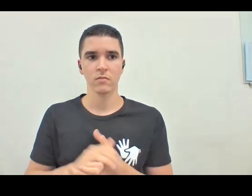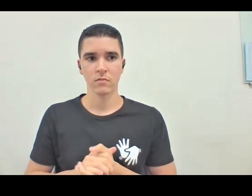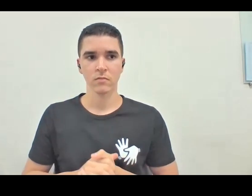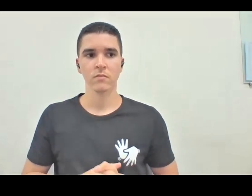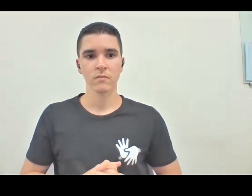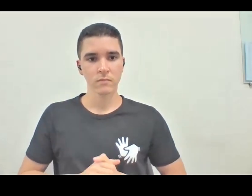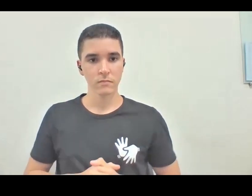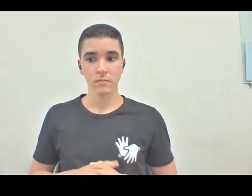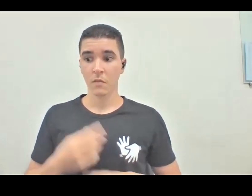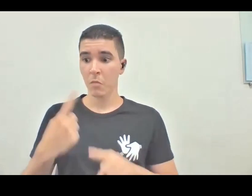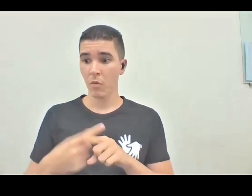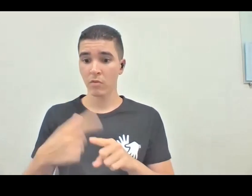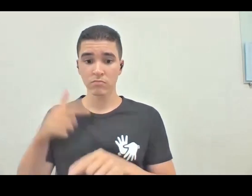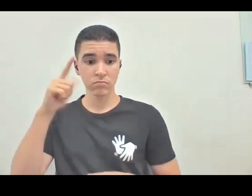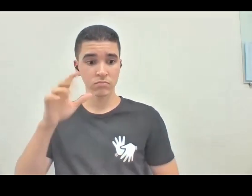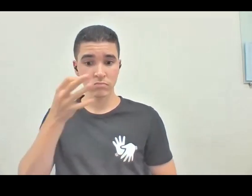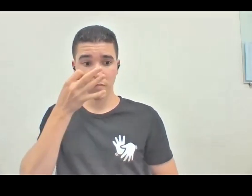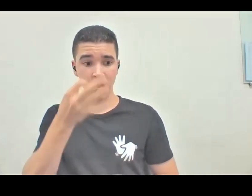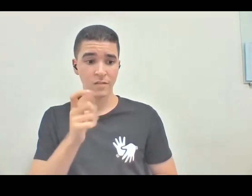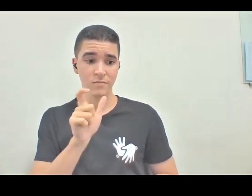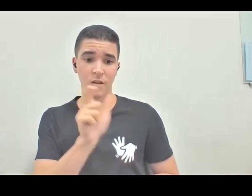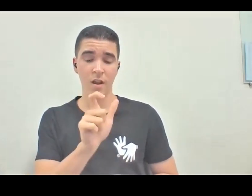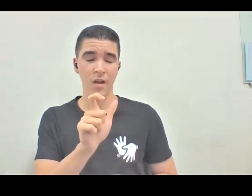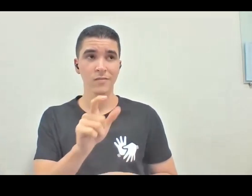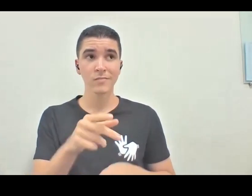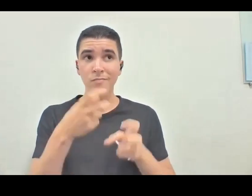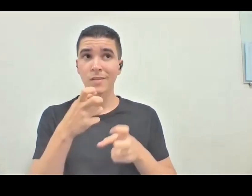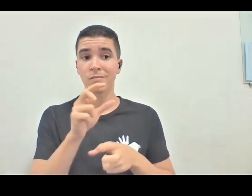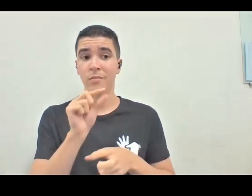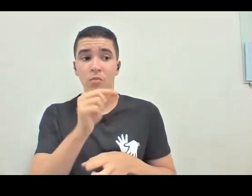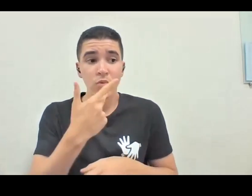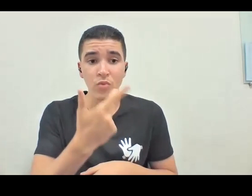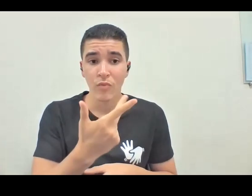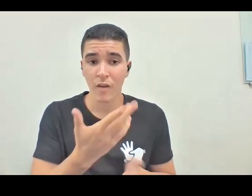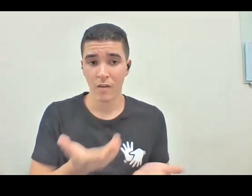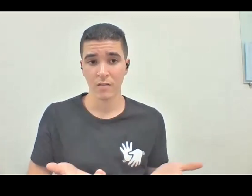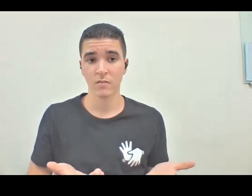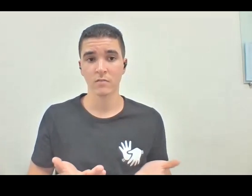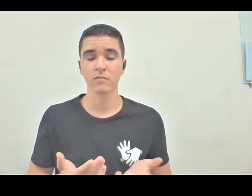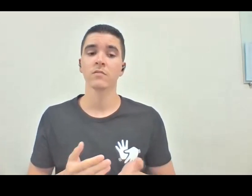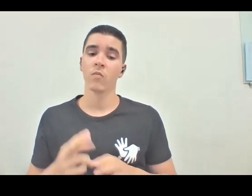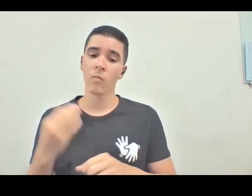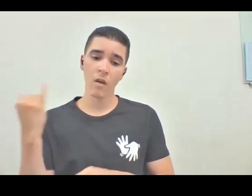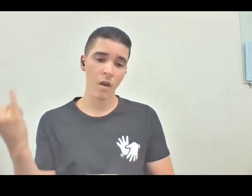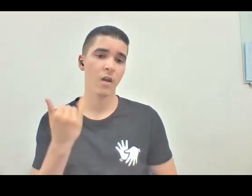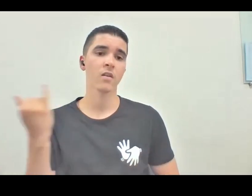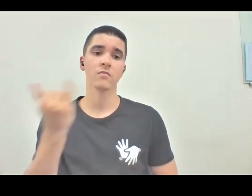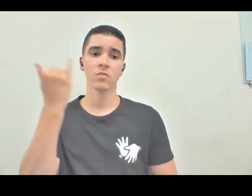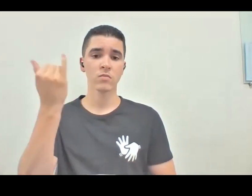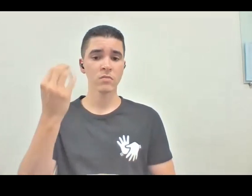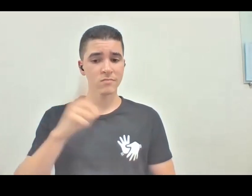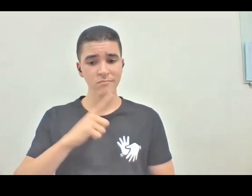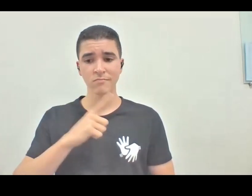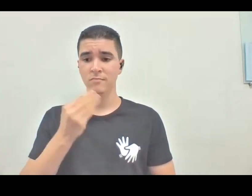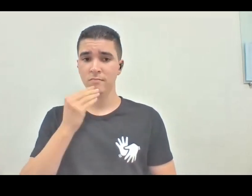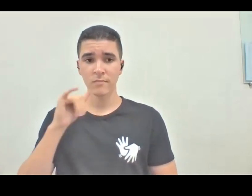começo a observar as minhas palavras mais, e eu sinto isso como educadora, um exercício muito generoso, eu ter a oportunidade, através